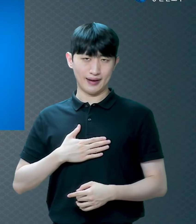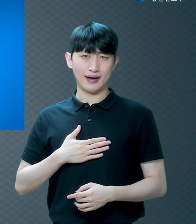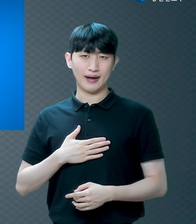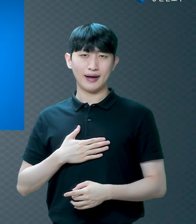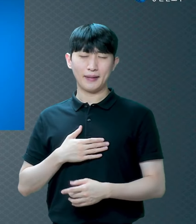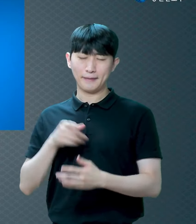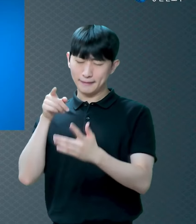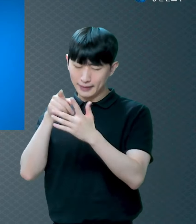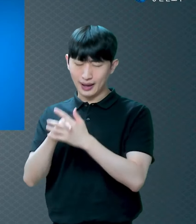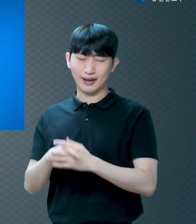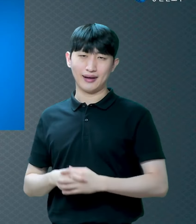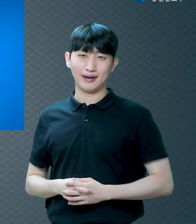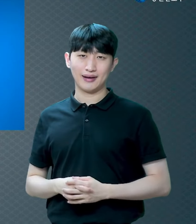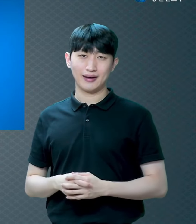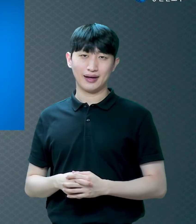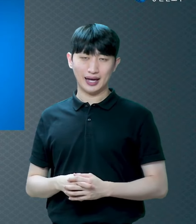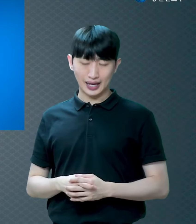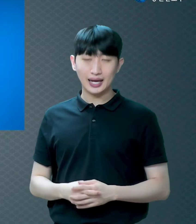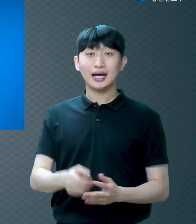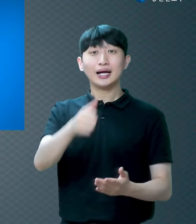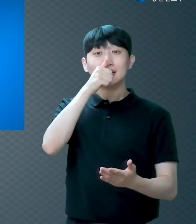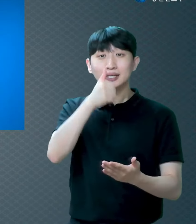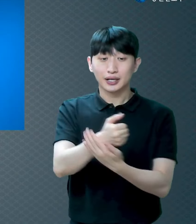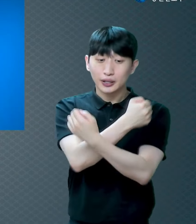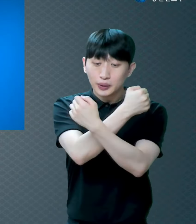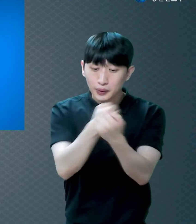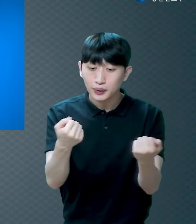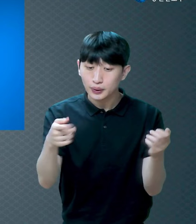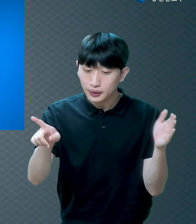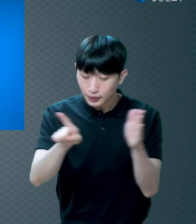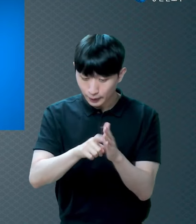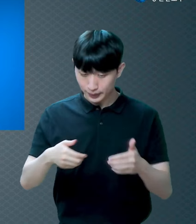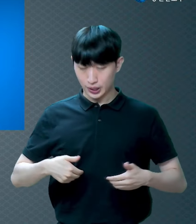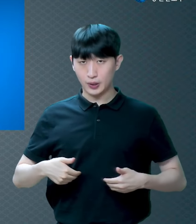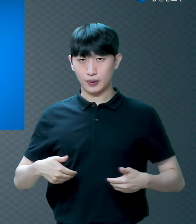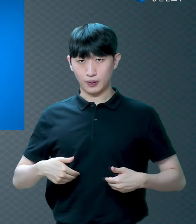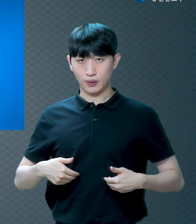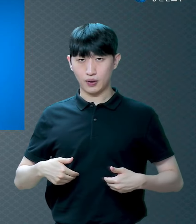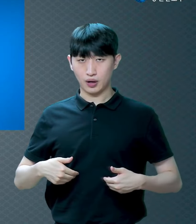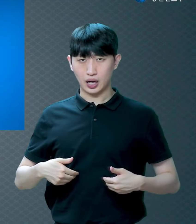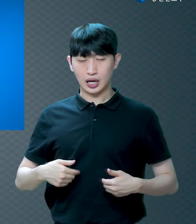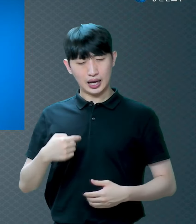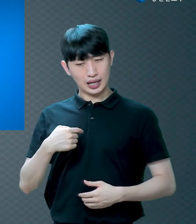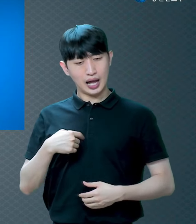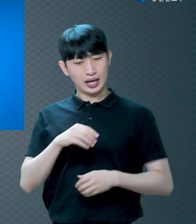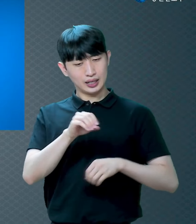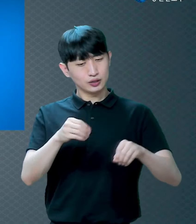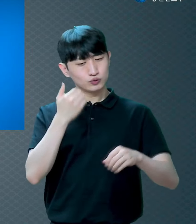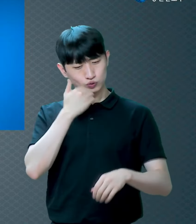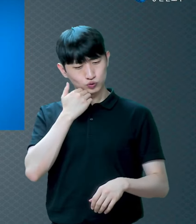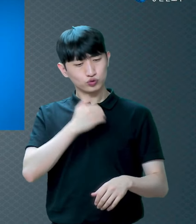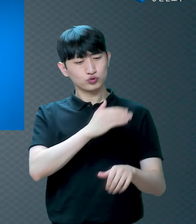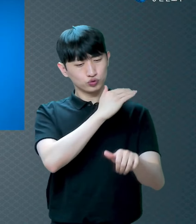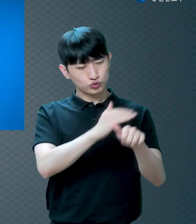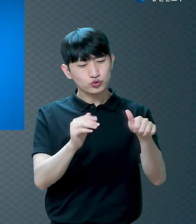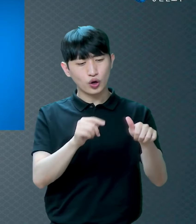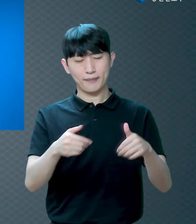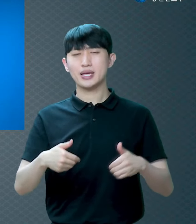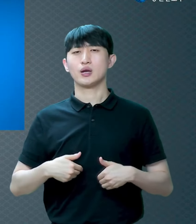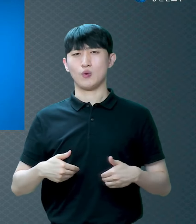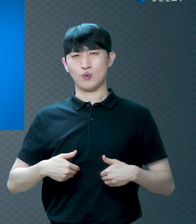죄가 용서되려면 누가 대신 죽어야 되는 거구나 그걸 안 거예요